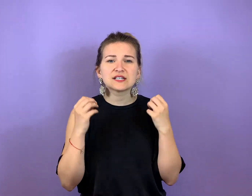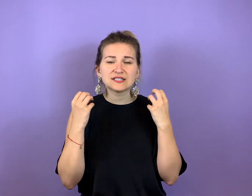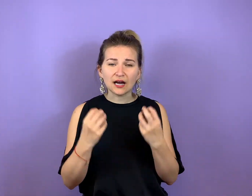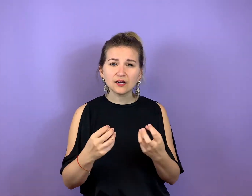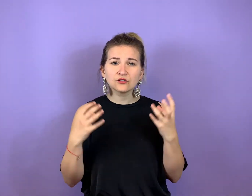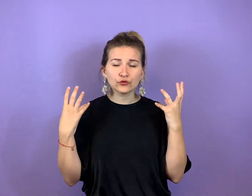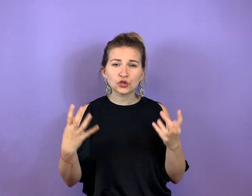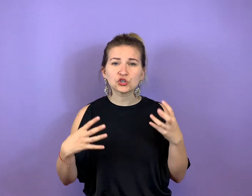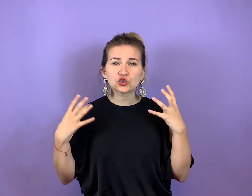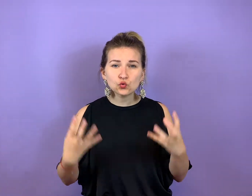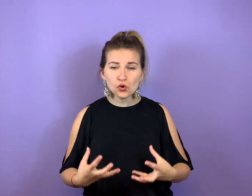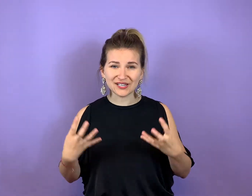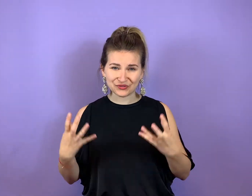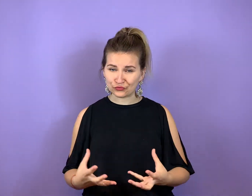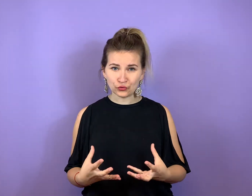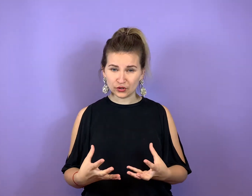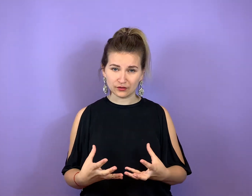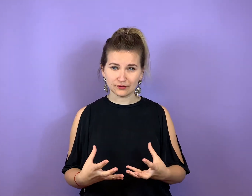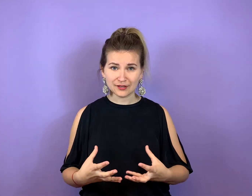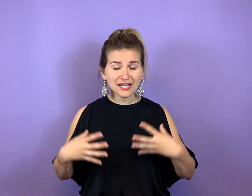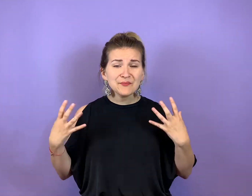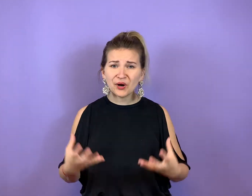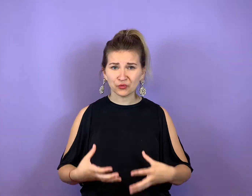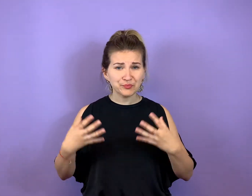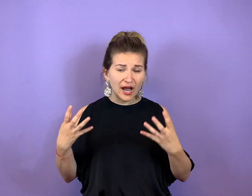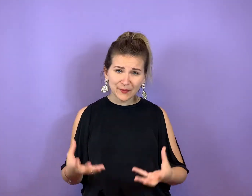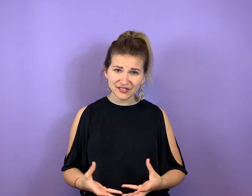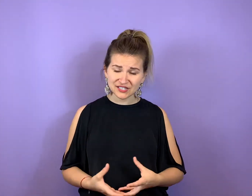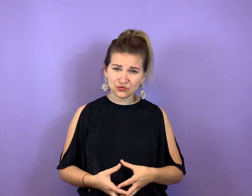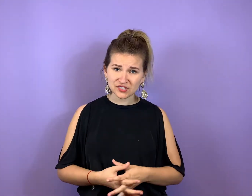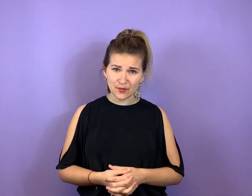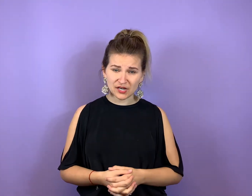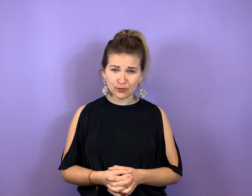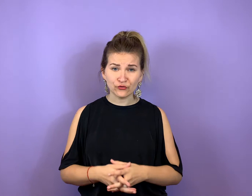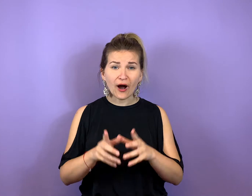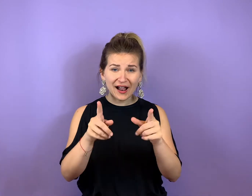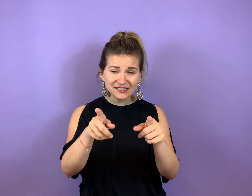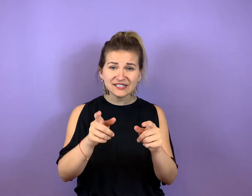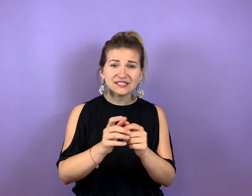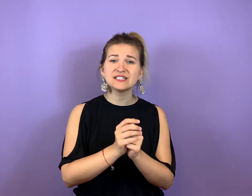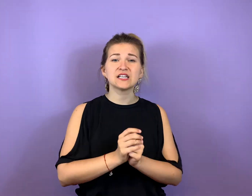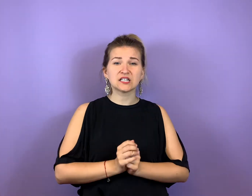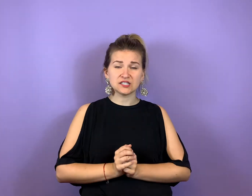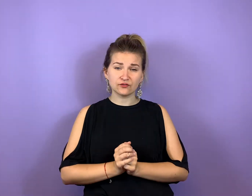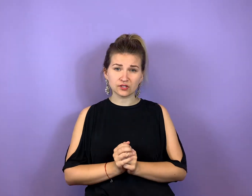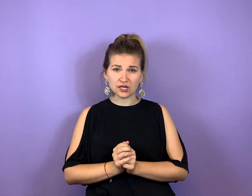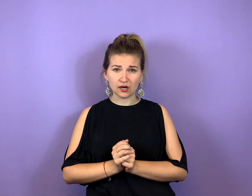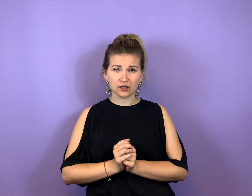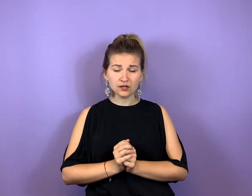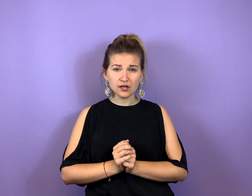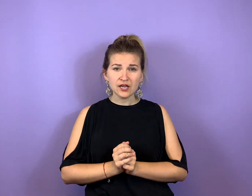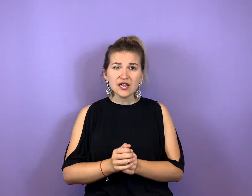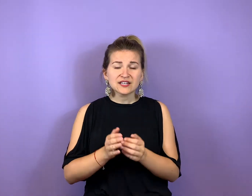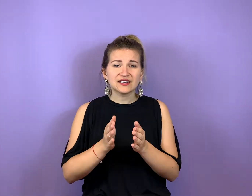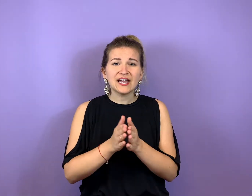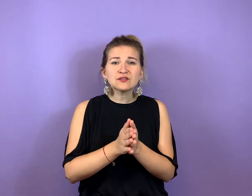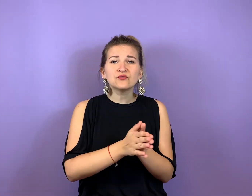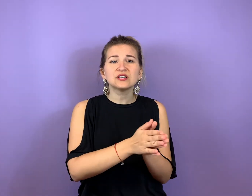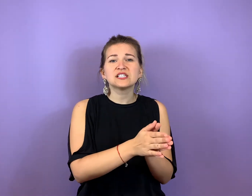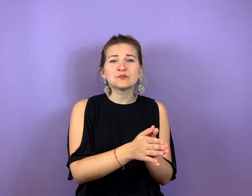Gedanken wirklich zulassen würden, immer und permanent in unserem Leben, vor allen Dingen die negativen Gedanken, dann hätten wir in diesem